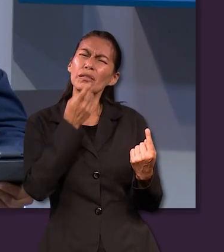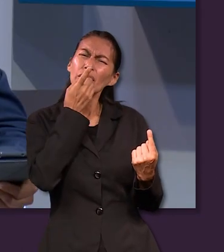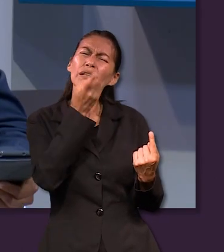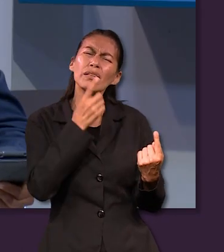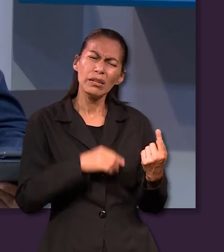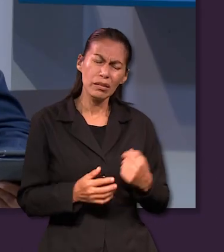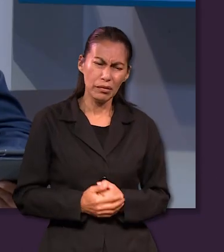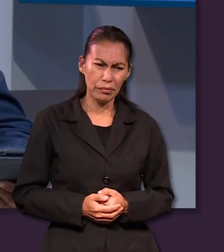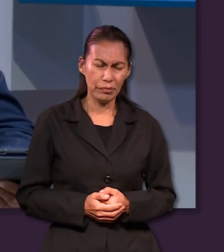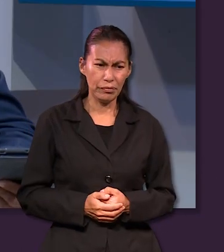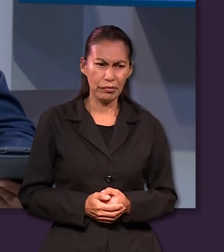le dirías